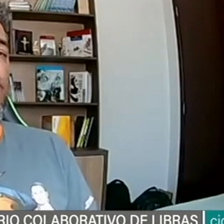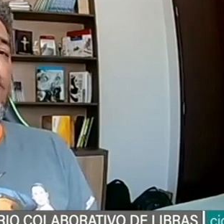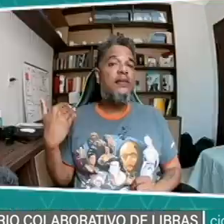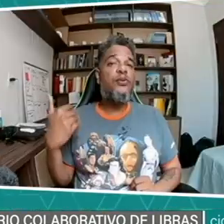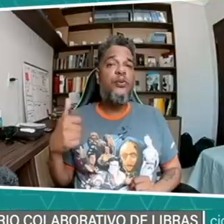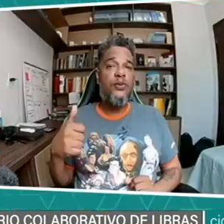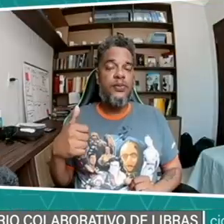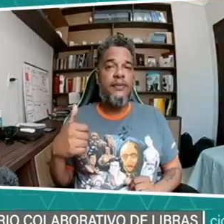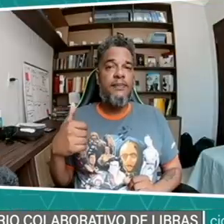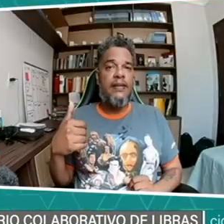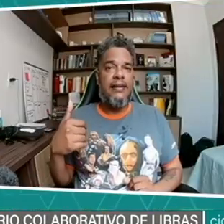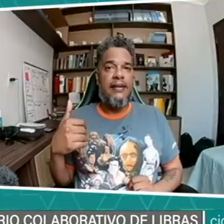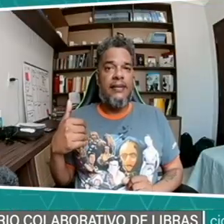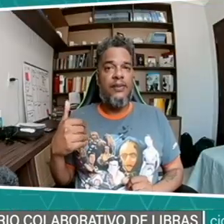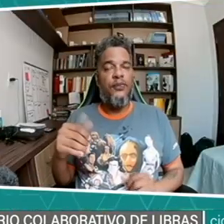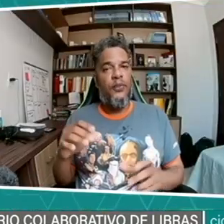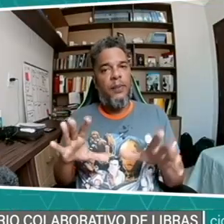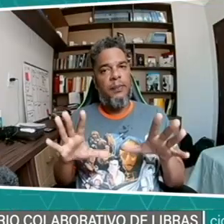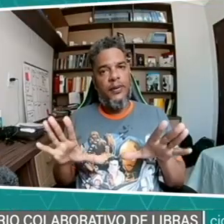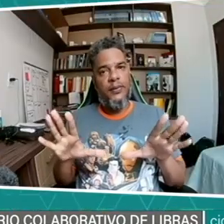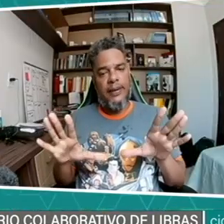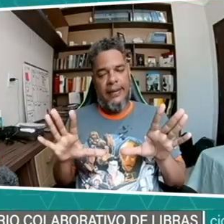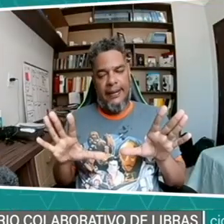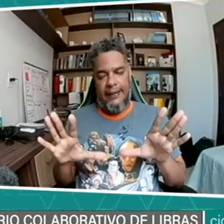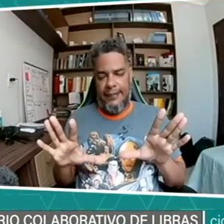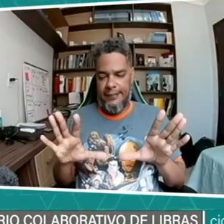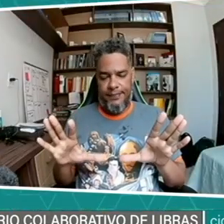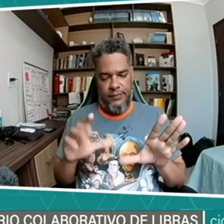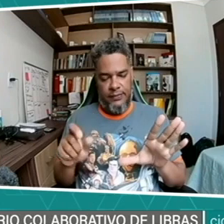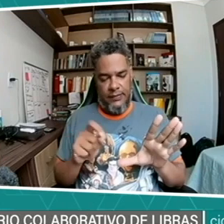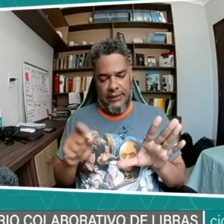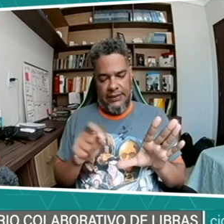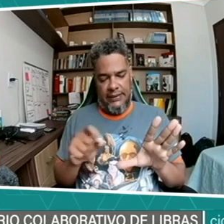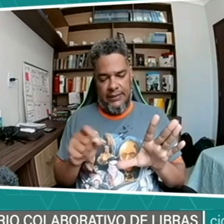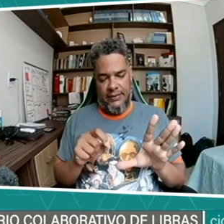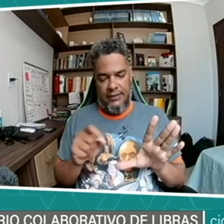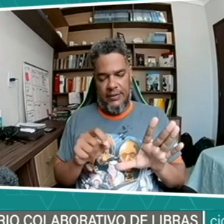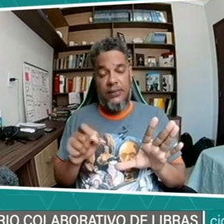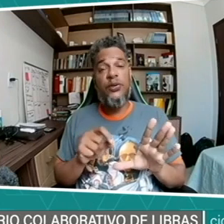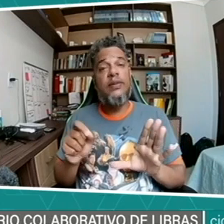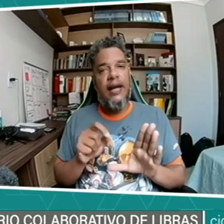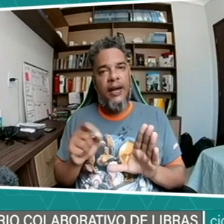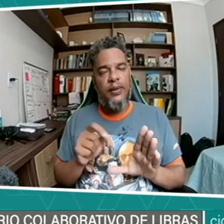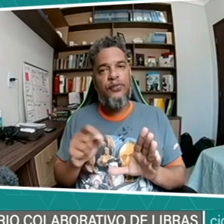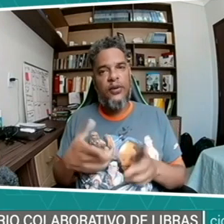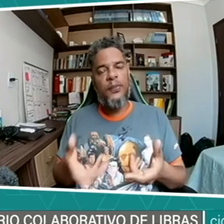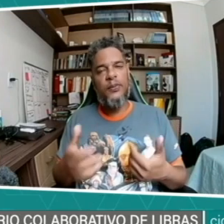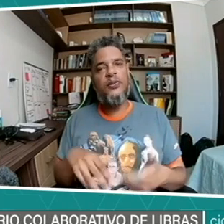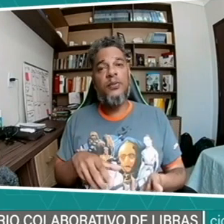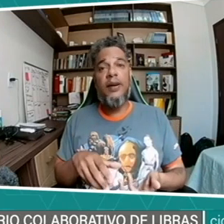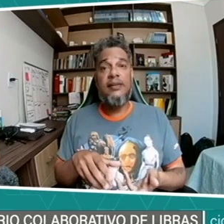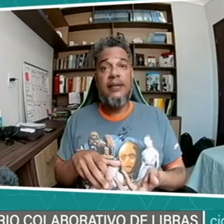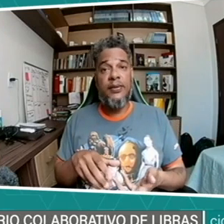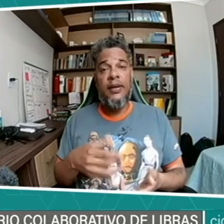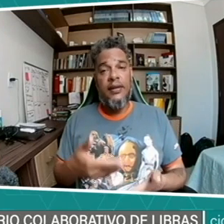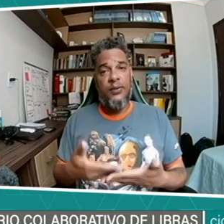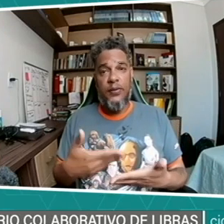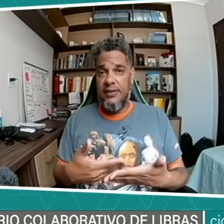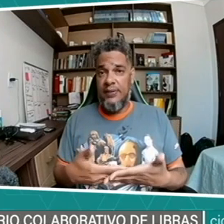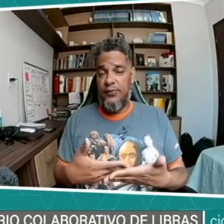XVIII. Então, foi o primeiro dicionário, né? Feito por um surdo brasileiro. Então, quando a gente vê